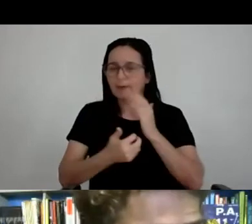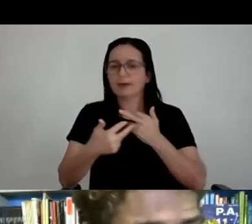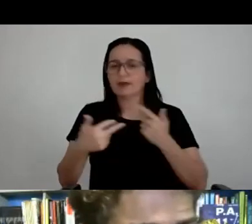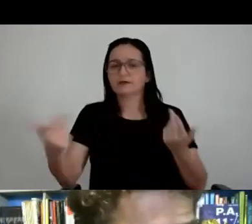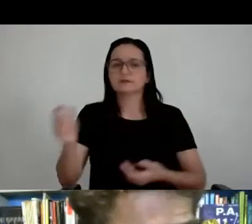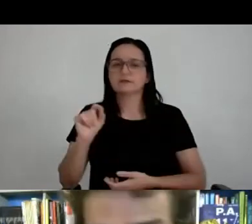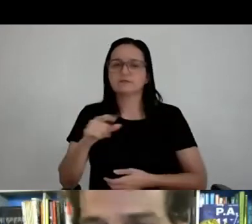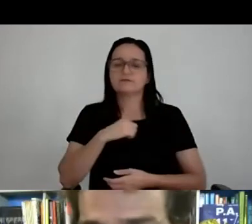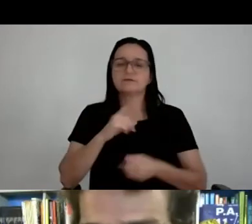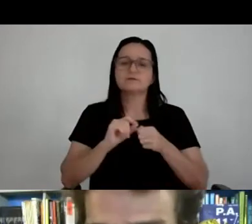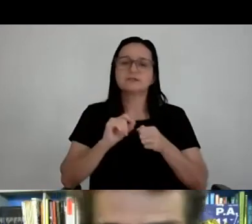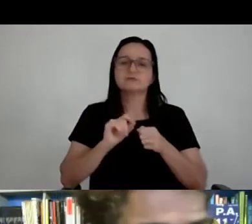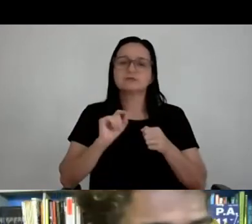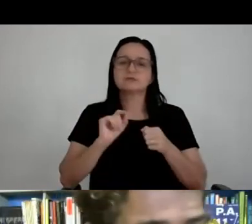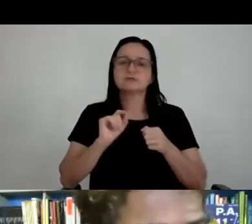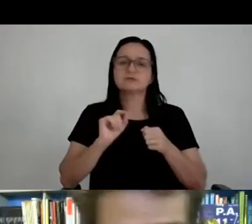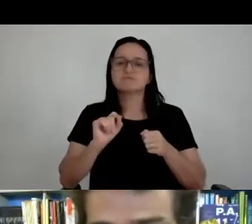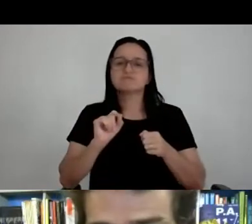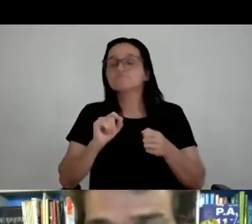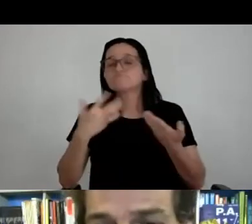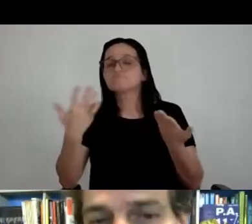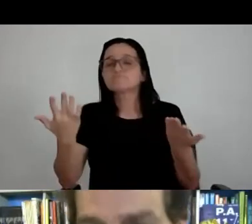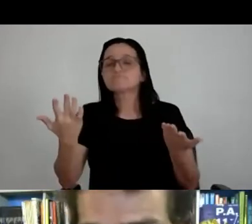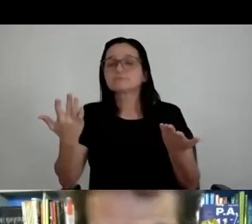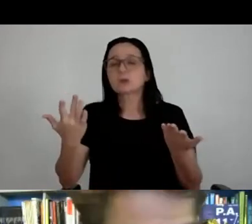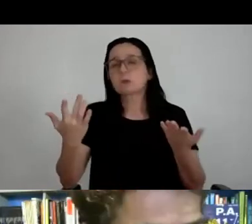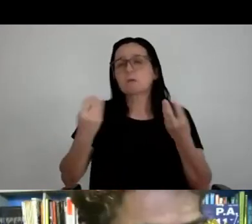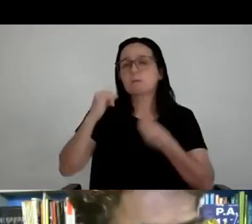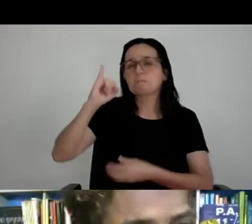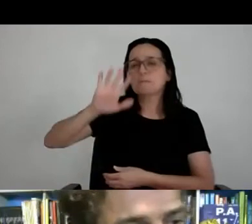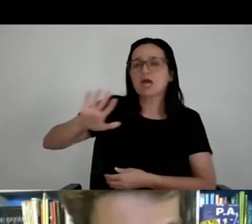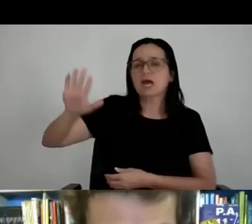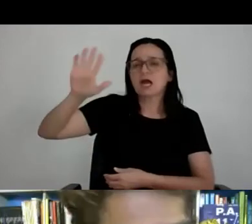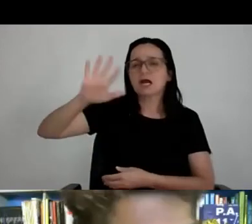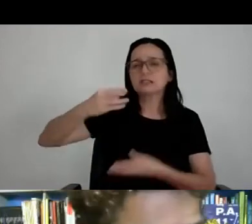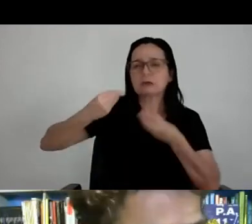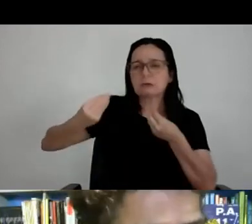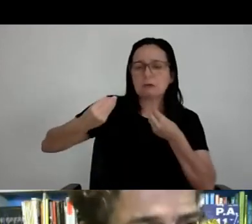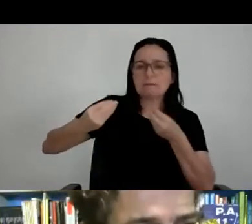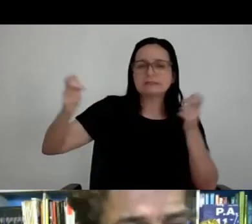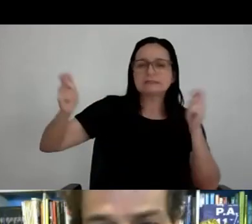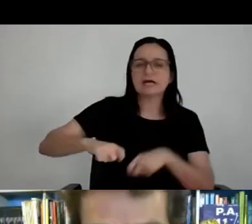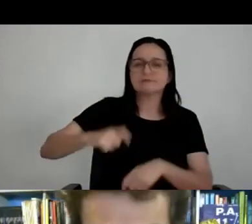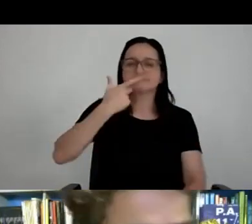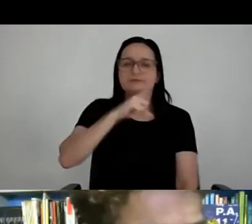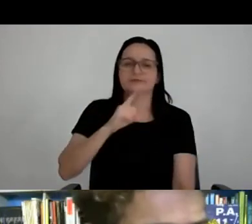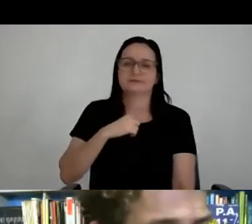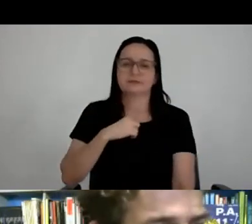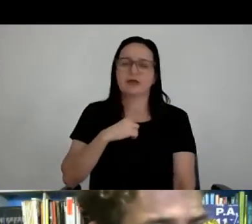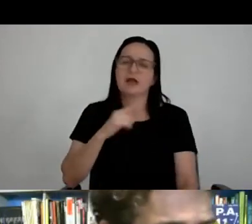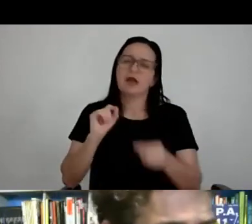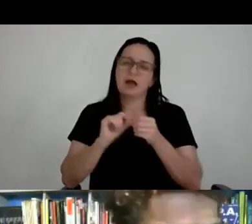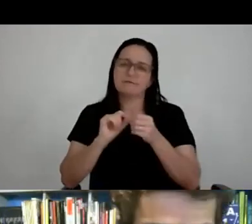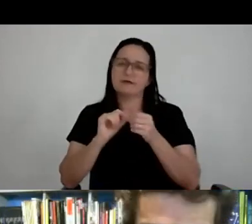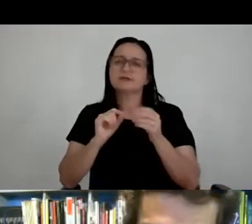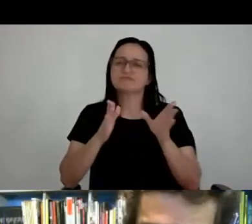fazer uma imagem disso, mas qual é a garantia que uma imagem dá de execução desse negócio? Vamos fazer uma maquete, aí fizemos uma maquete